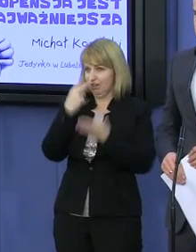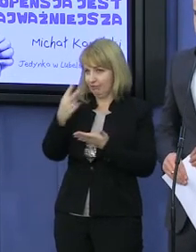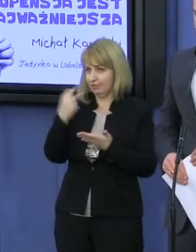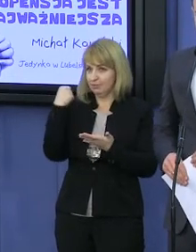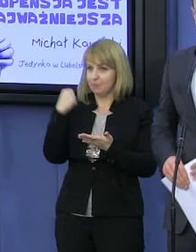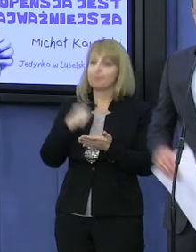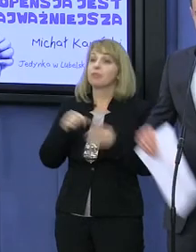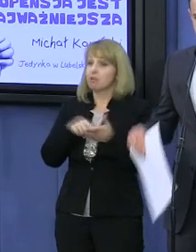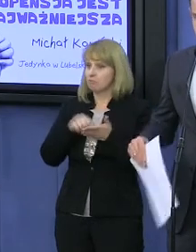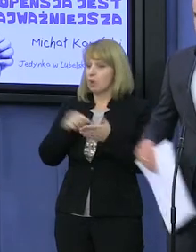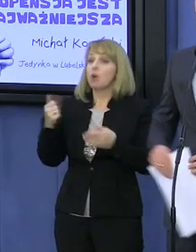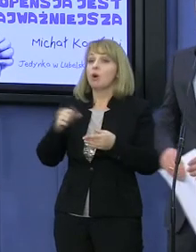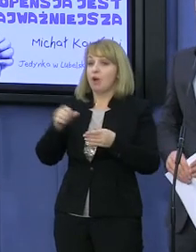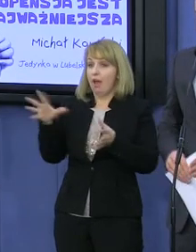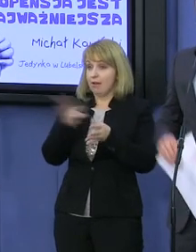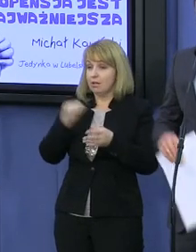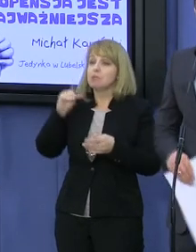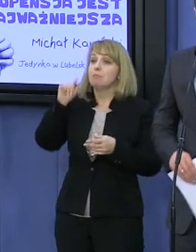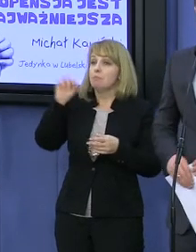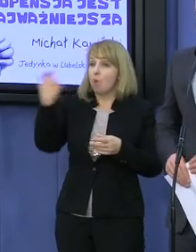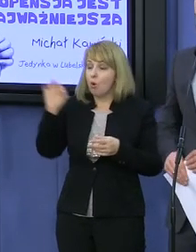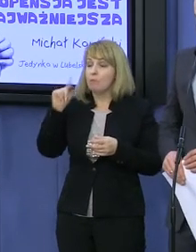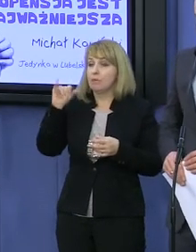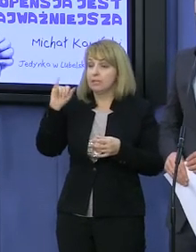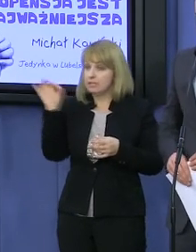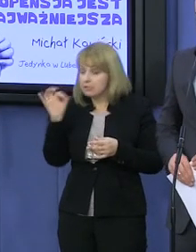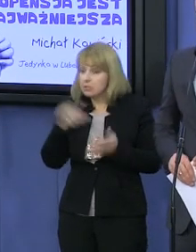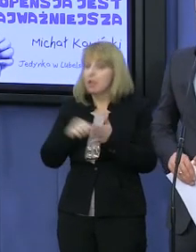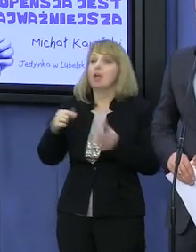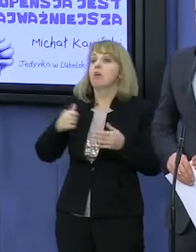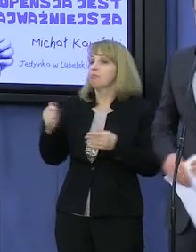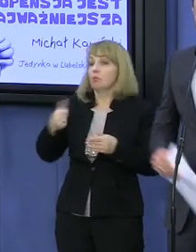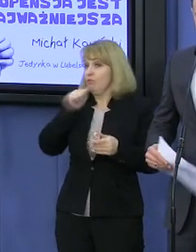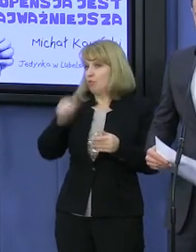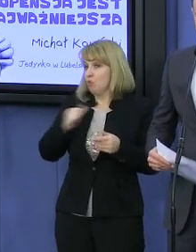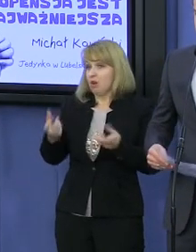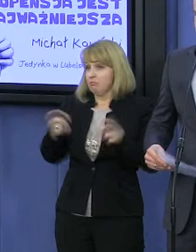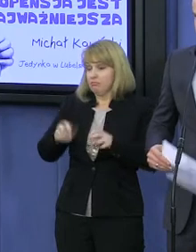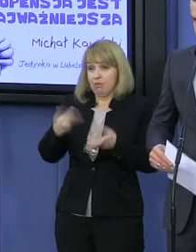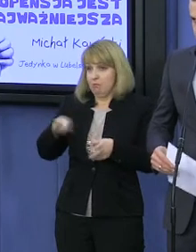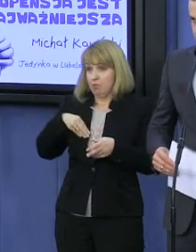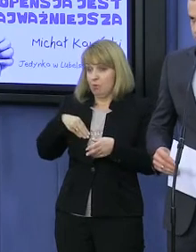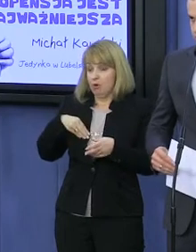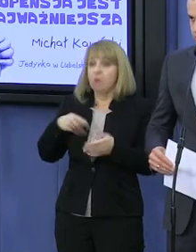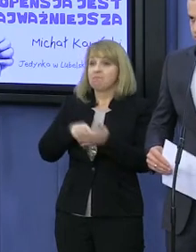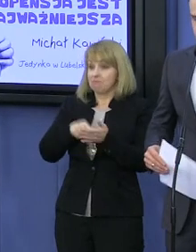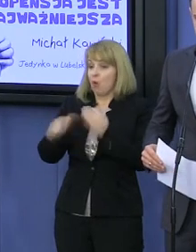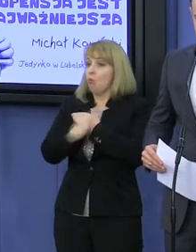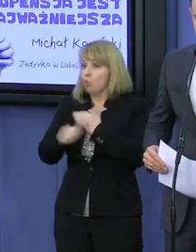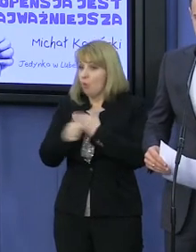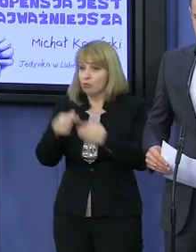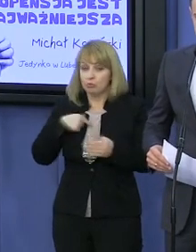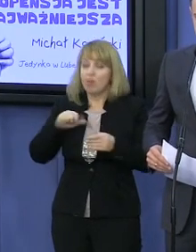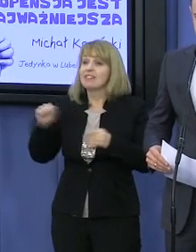że popis nie narodził się wczoraj na zarządzie Platformy, są działania radnych Platformy i Prawa i